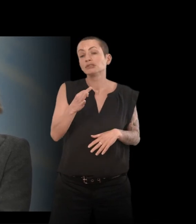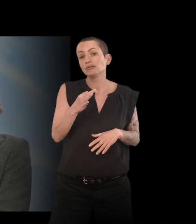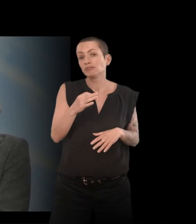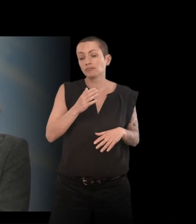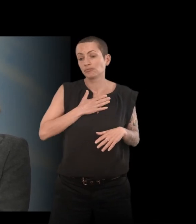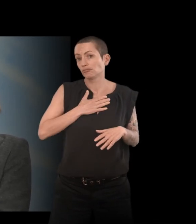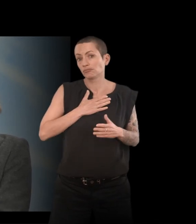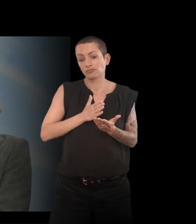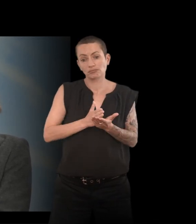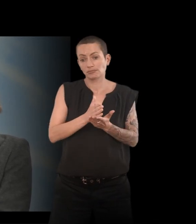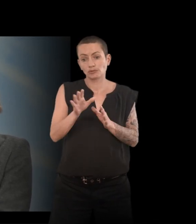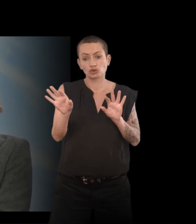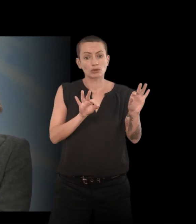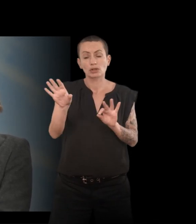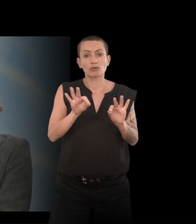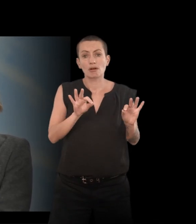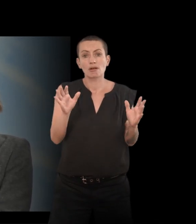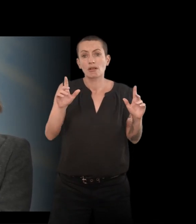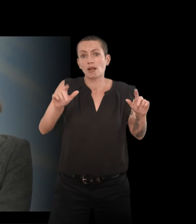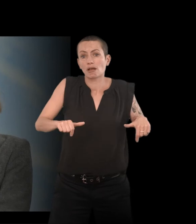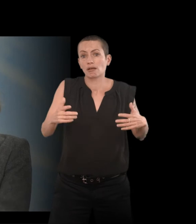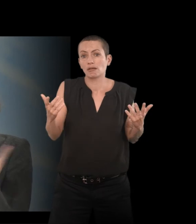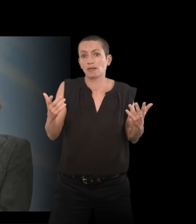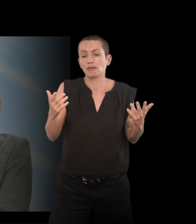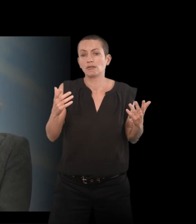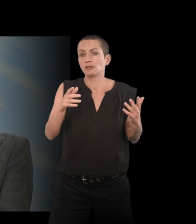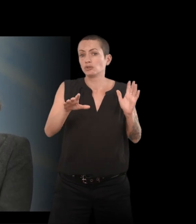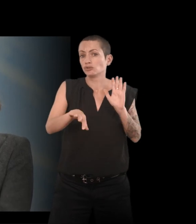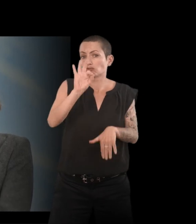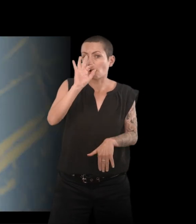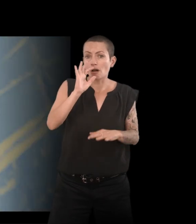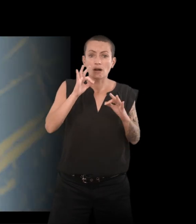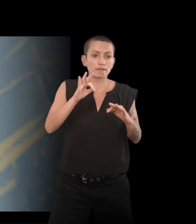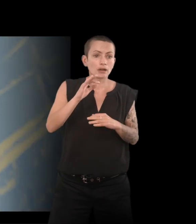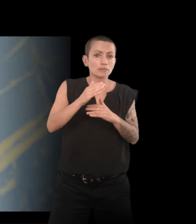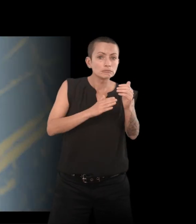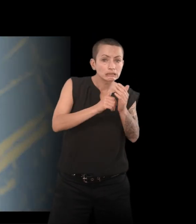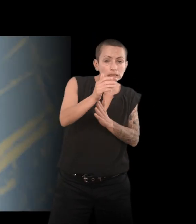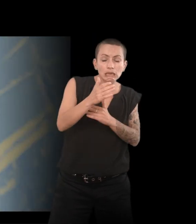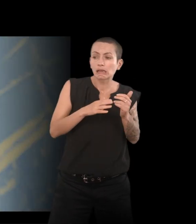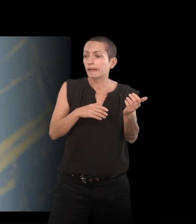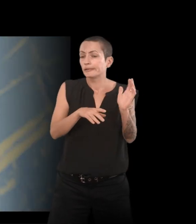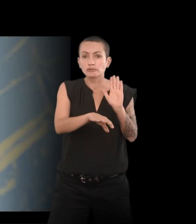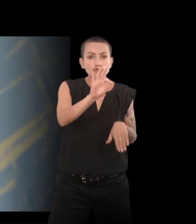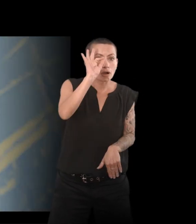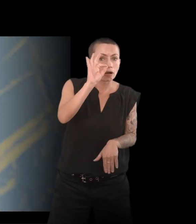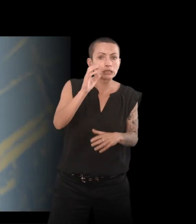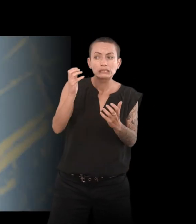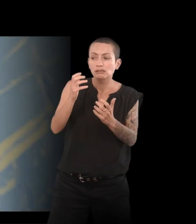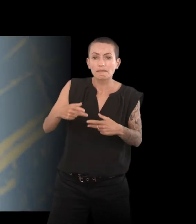vis-à-vis de sa profession, vis-à-vis de ce qu'on a envie de vivre à partir de là. Et moi, c'est ce qui m'a amenée à l